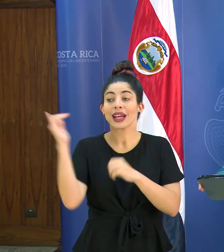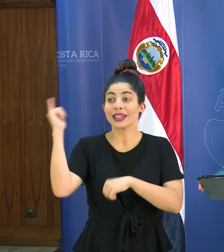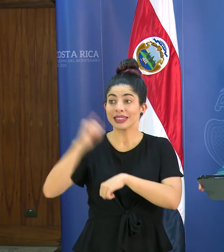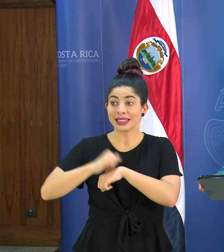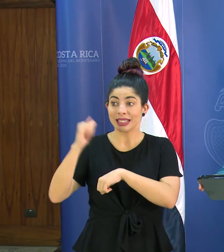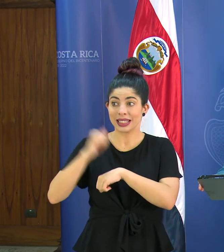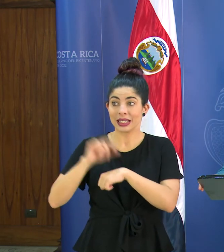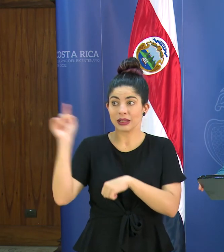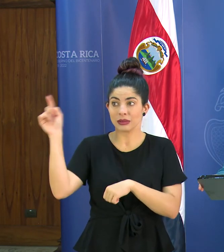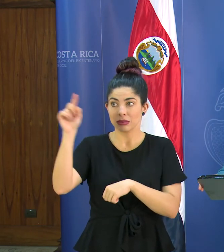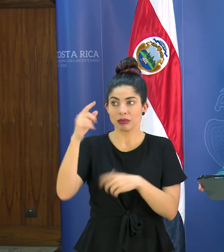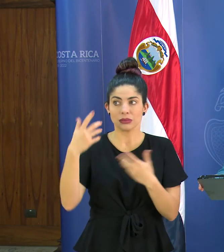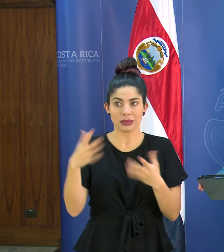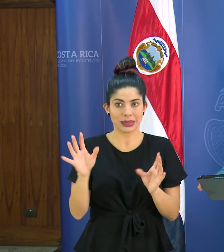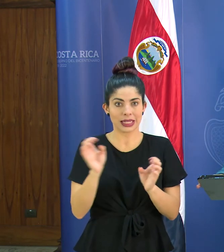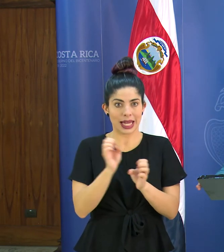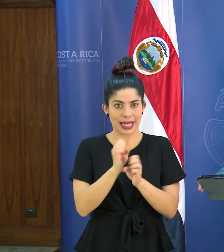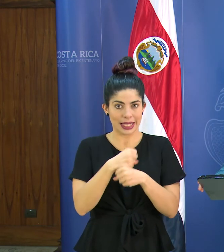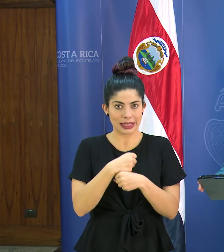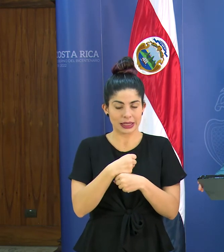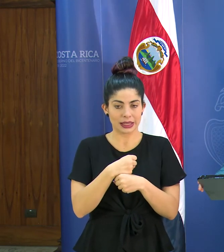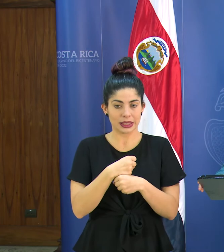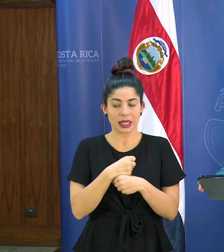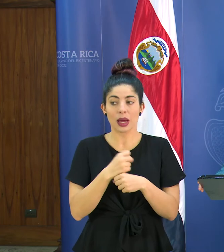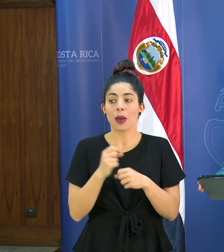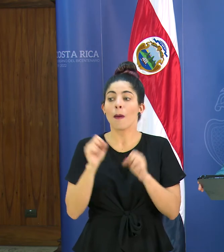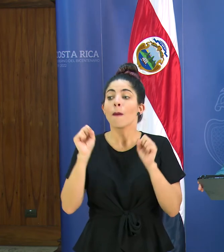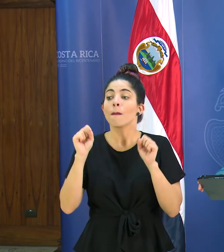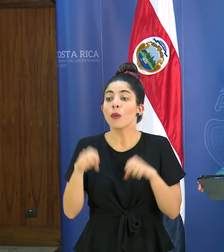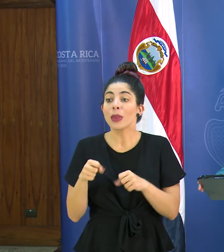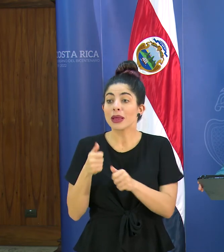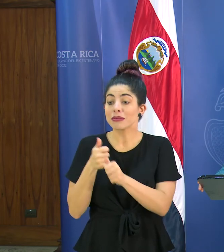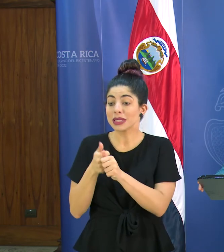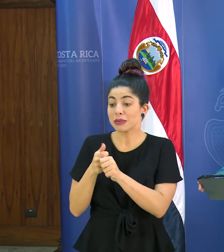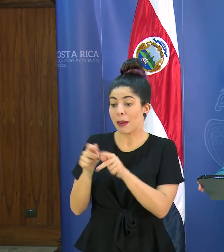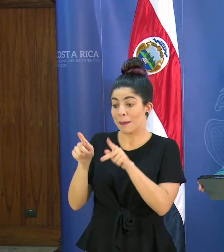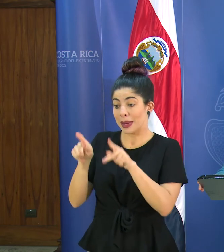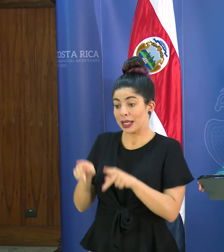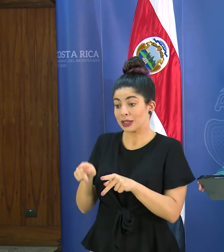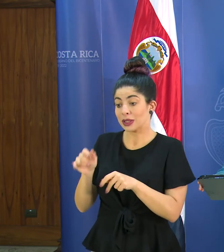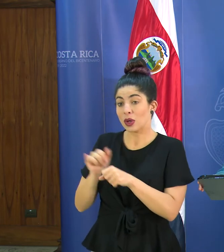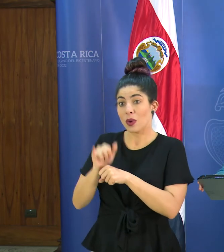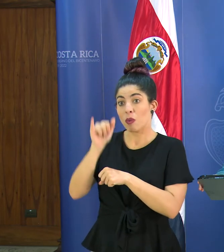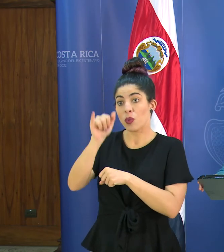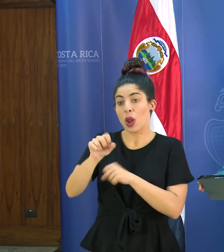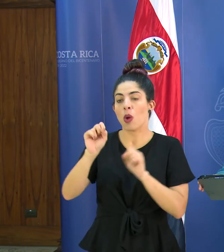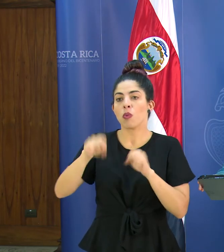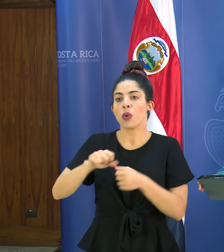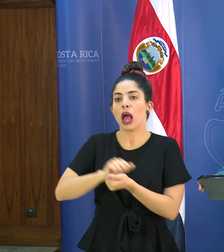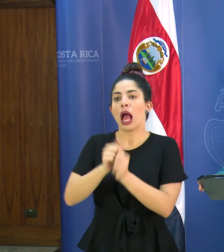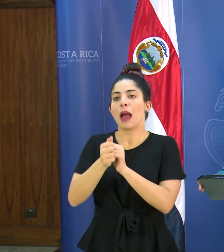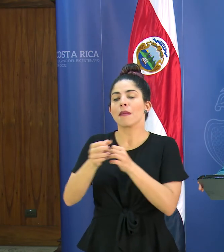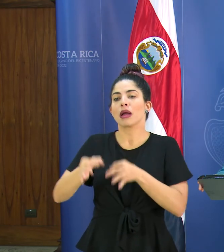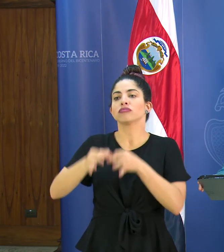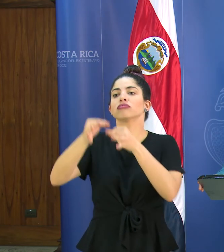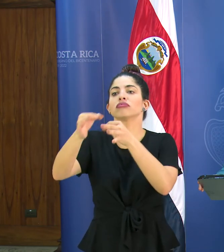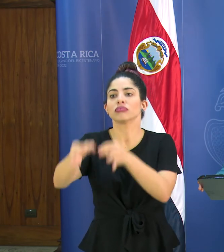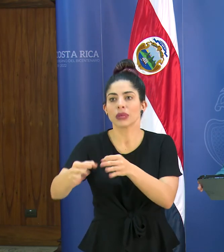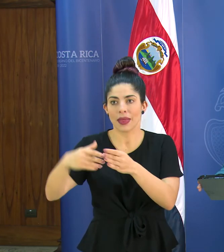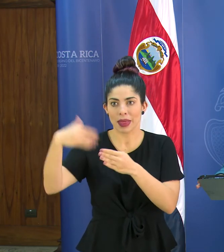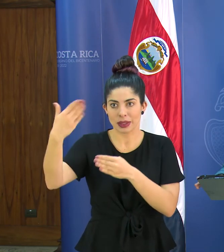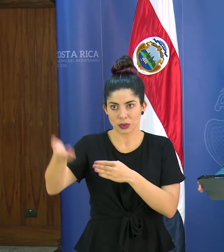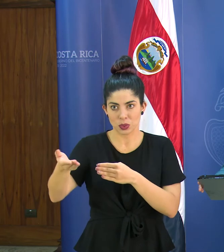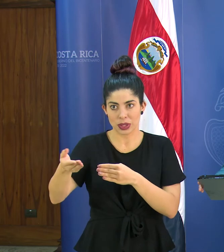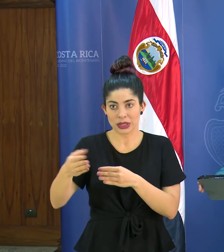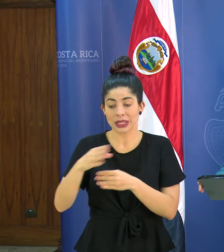aéreas lo están haciendo que pueda la persona cambiar su viaje a futuro y